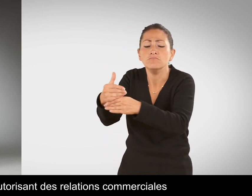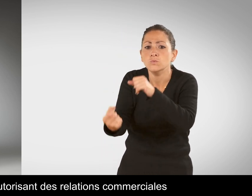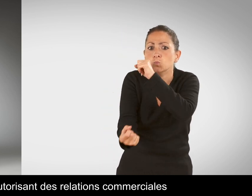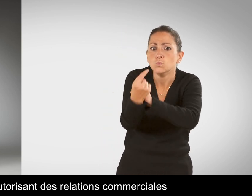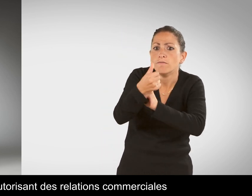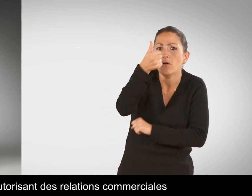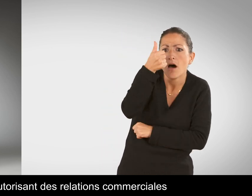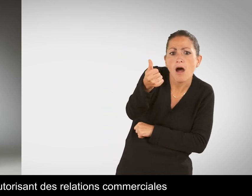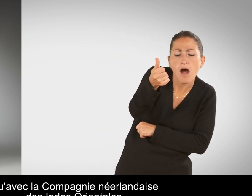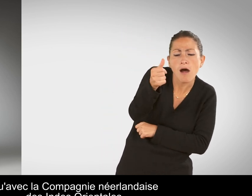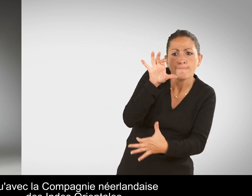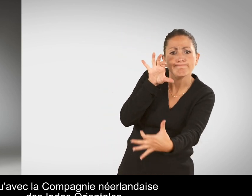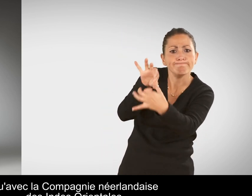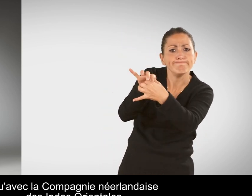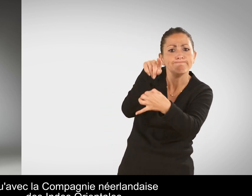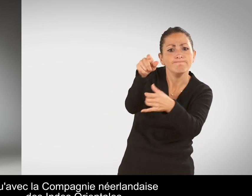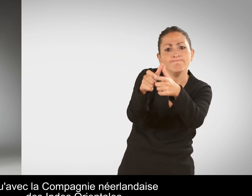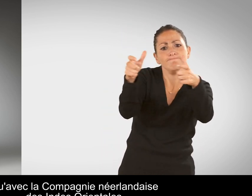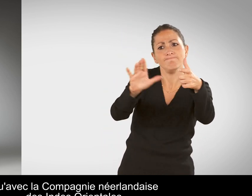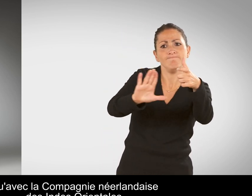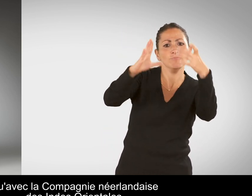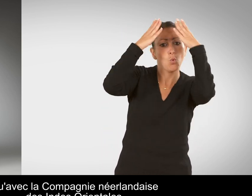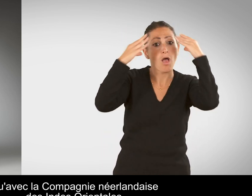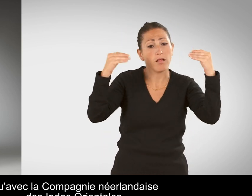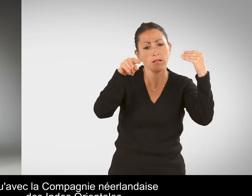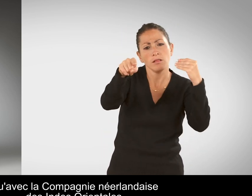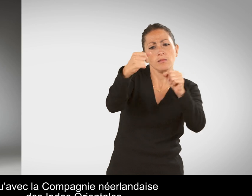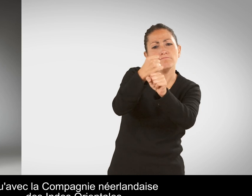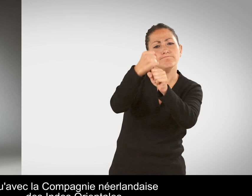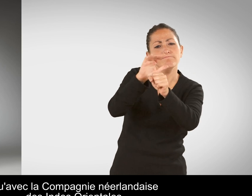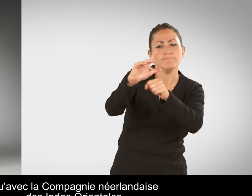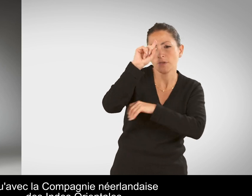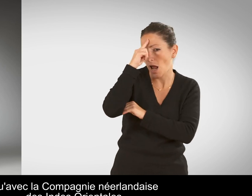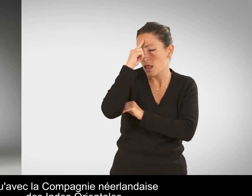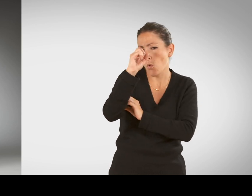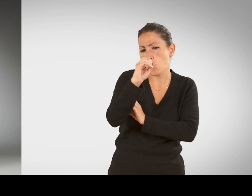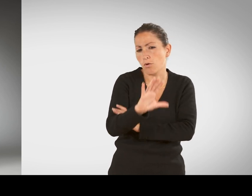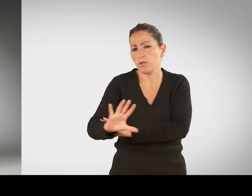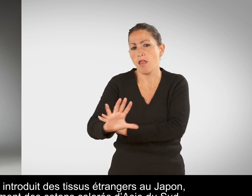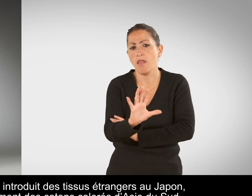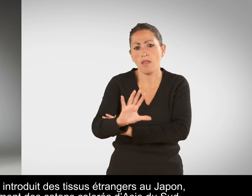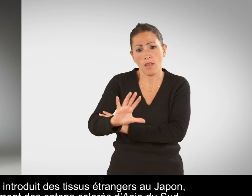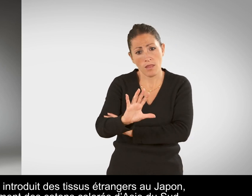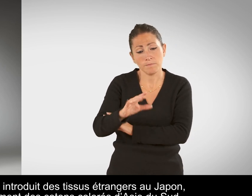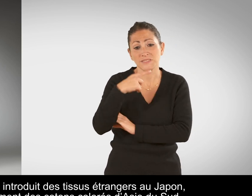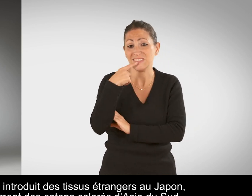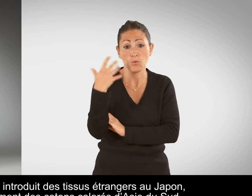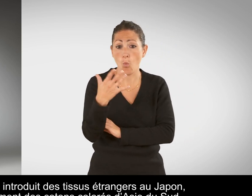des relations commerciales qu'avec la compagnie néerlandaise des Indes orientales Celle-ci introduit des tissus